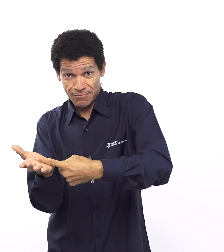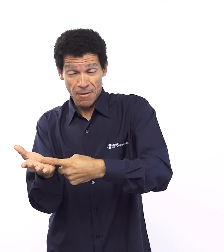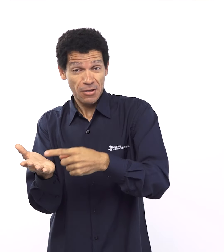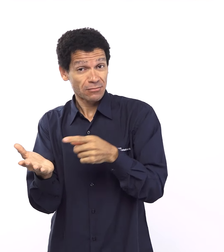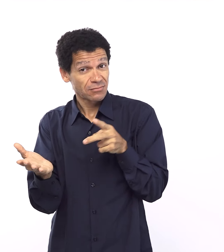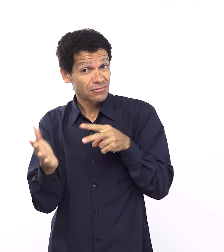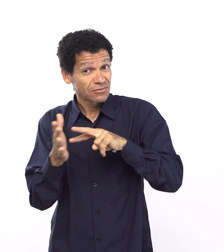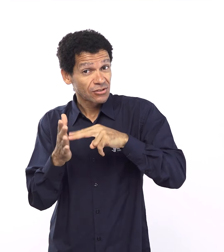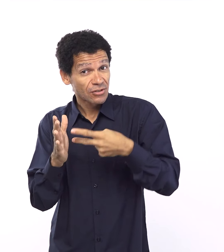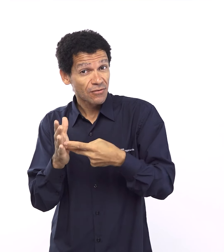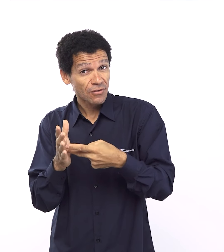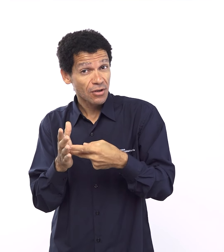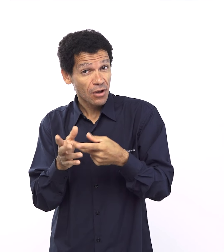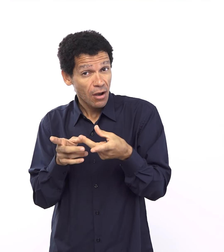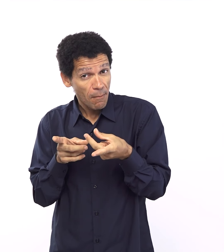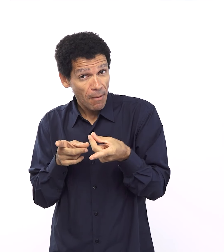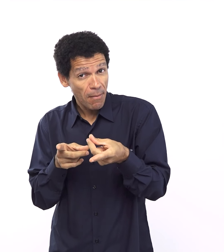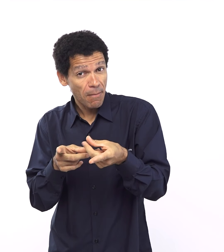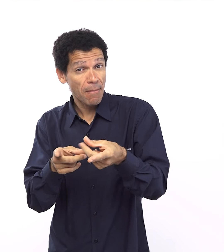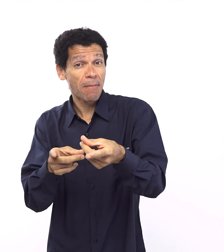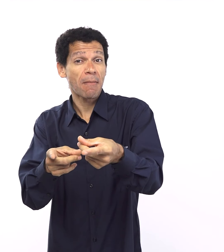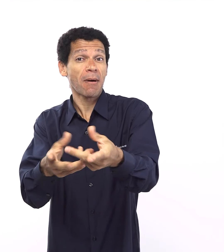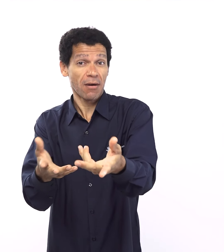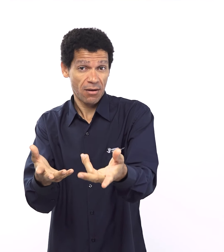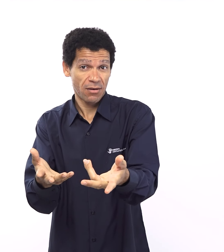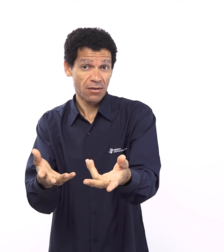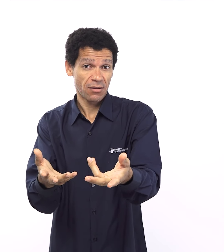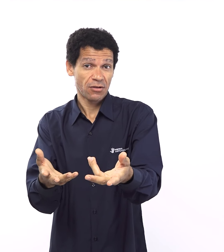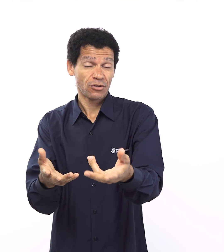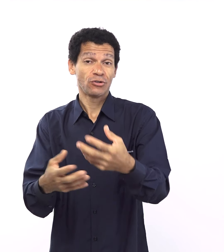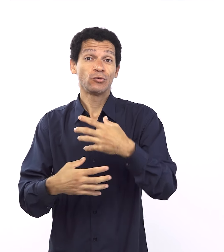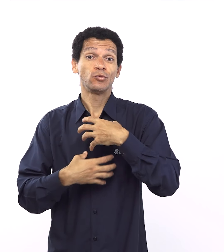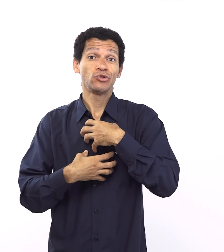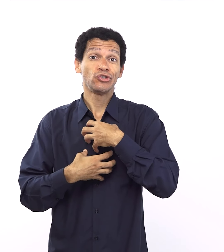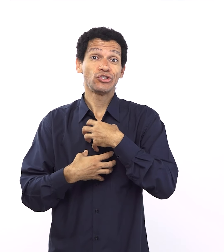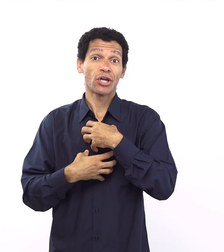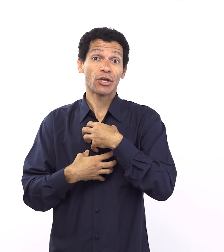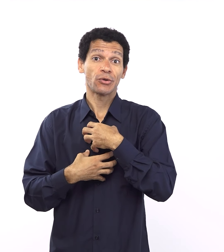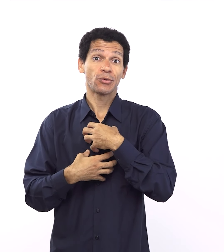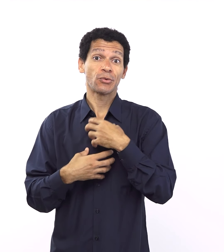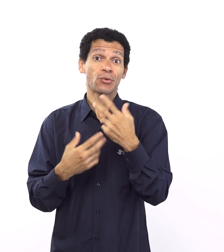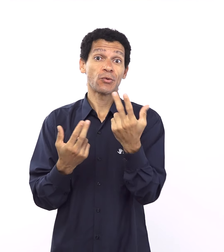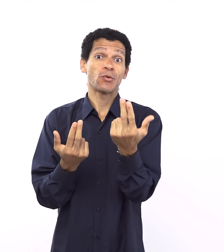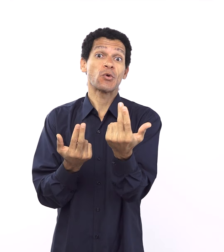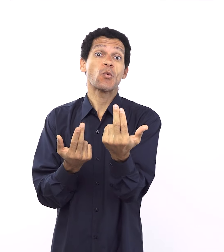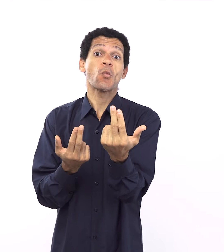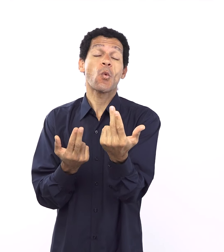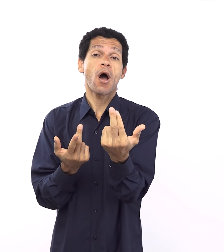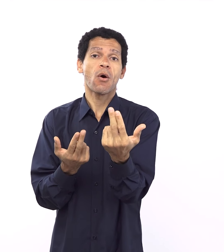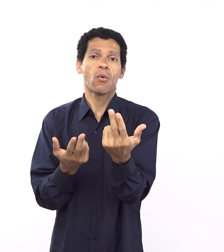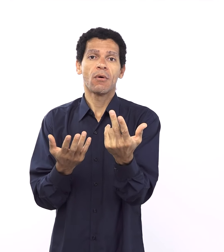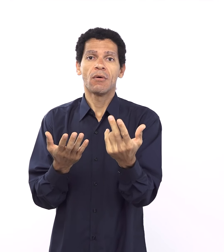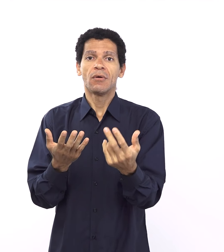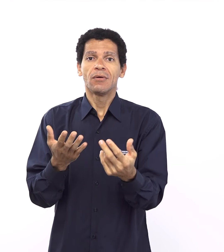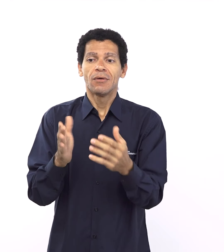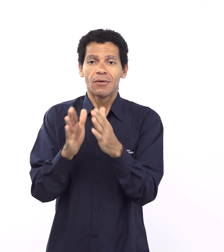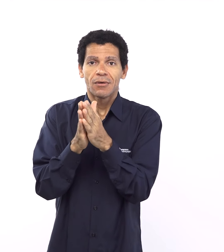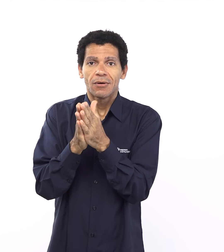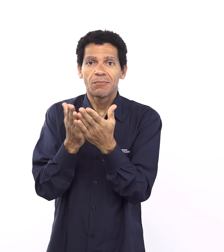comum né por exemplo da nova aliança com essa aliança mosaica que a gente falou agora há pouco então existem